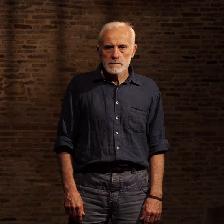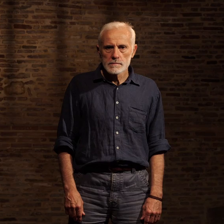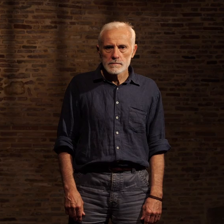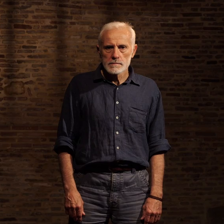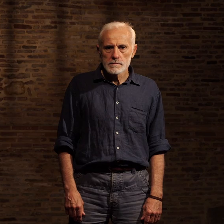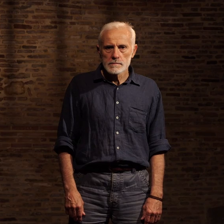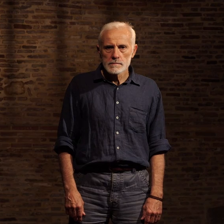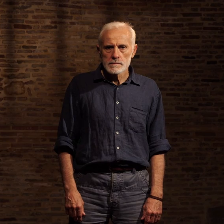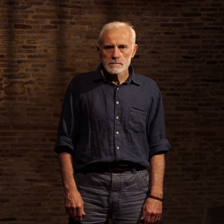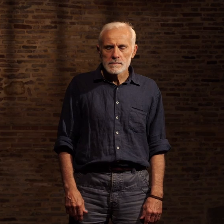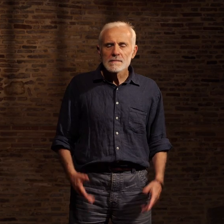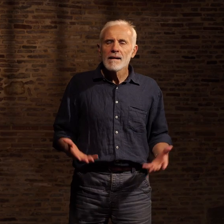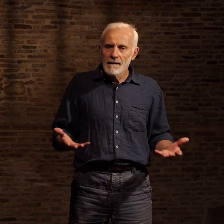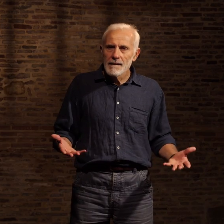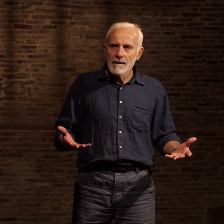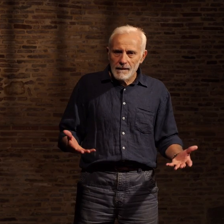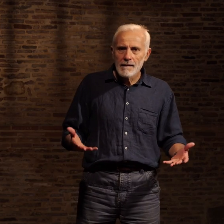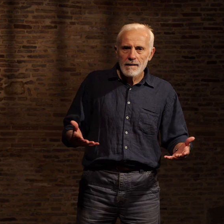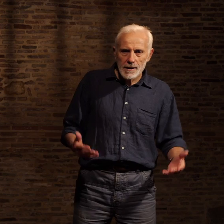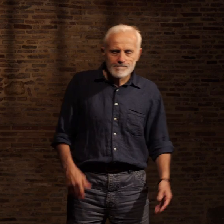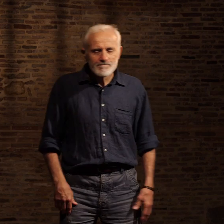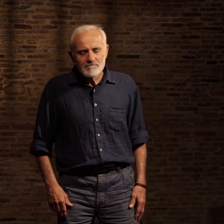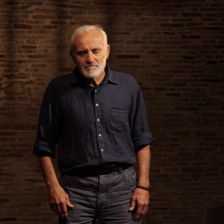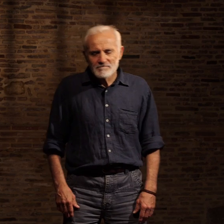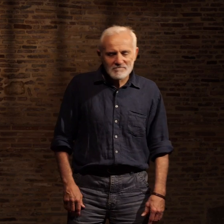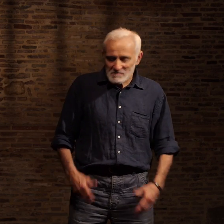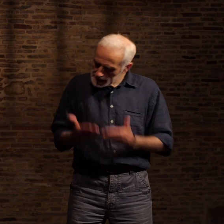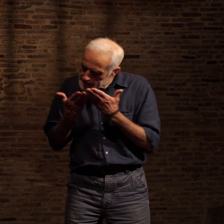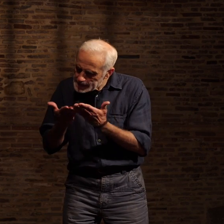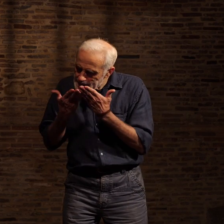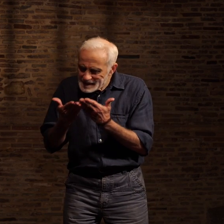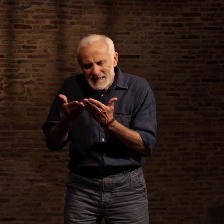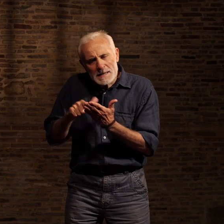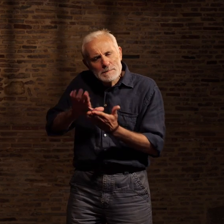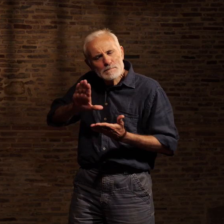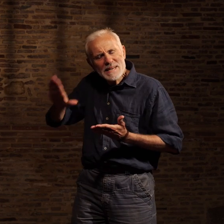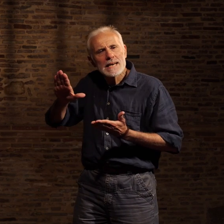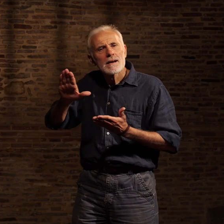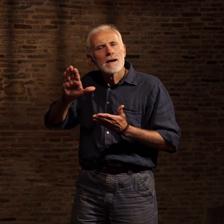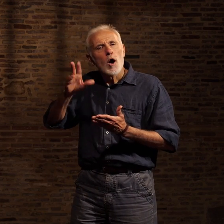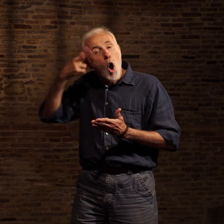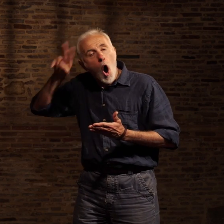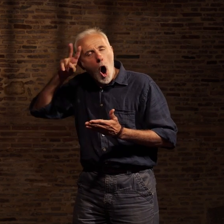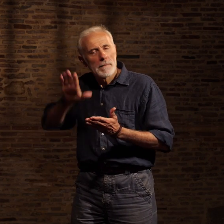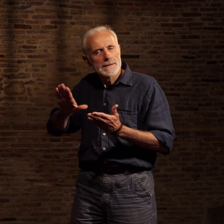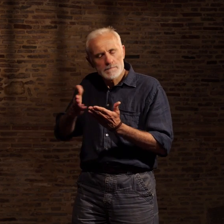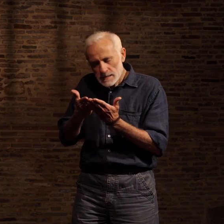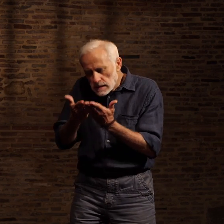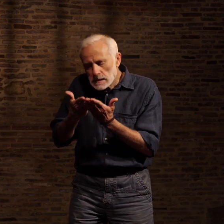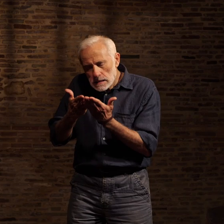J'ai appris qu'une éducation, et surtout une éducation à l'européenne, pouvait se forger en juxtaposant de nombreuses et épaisses couches